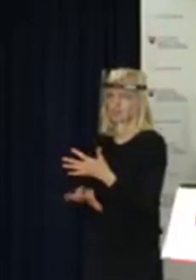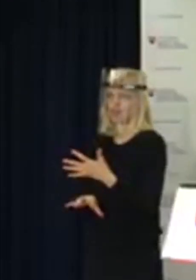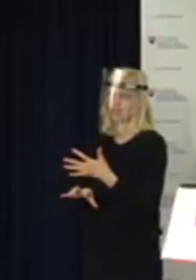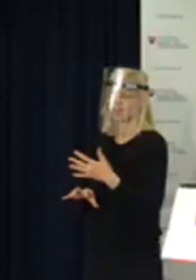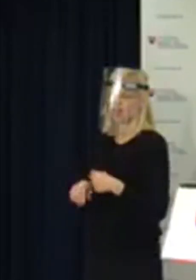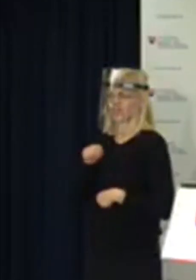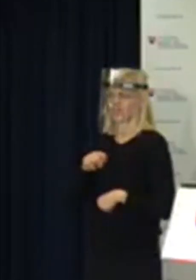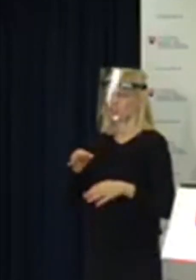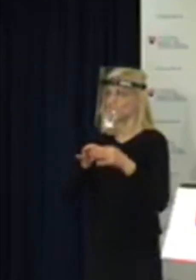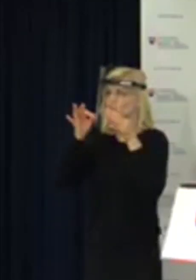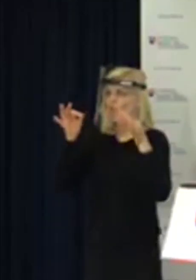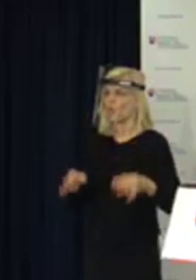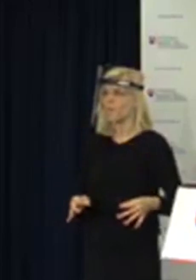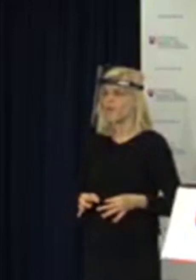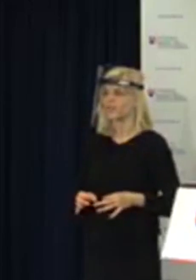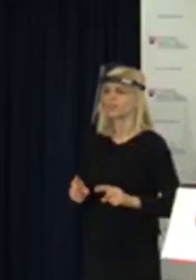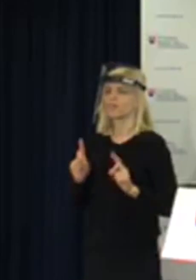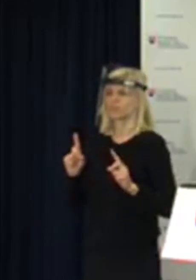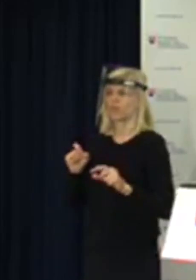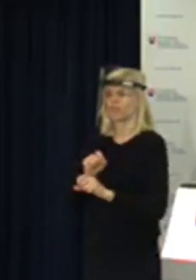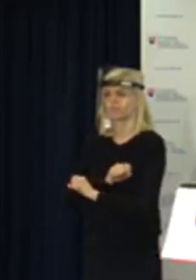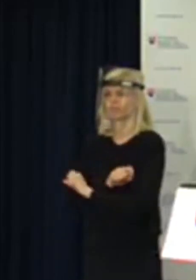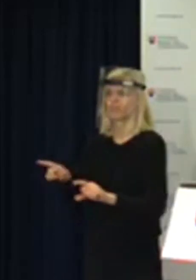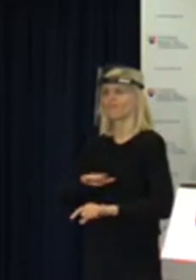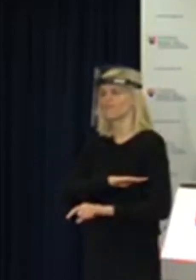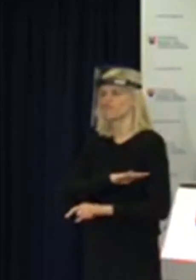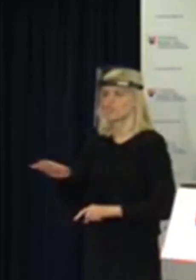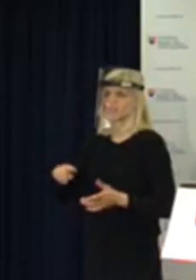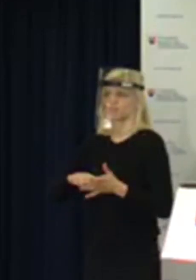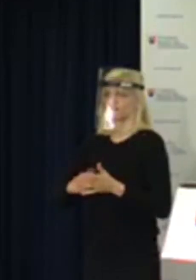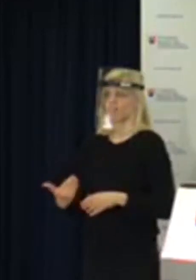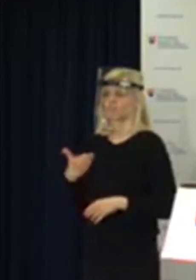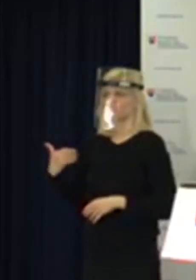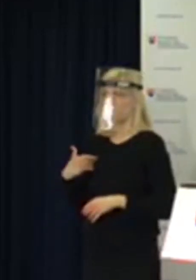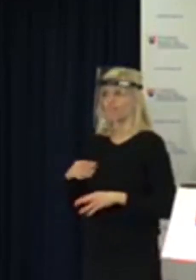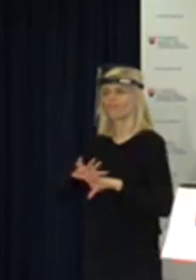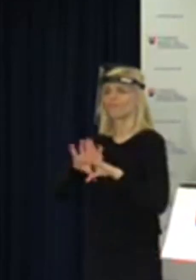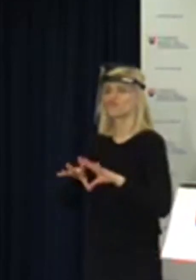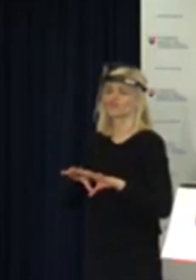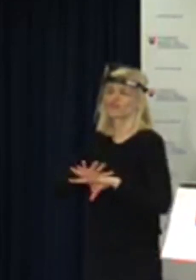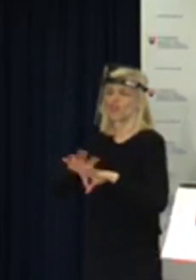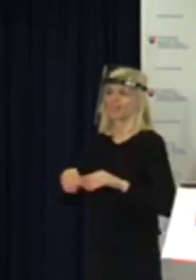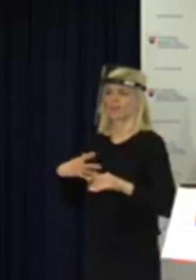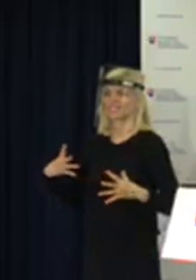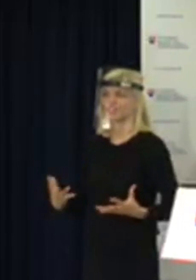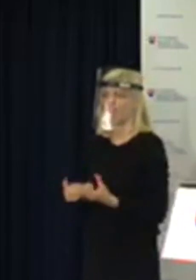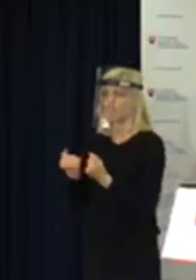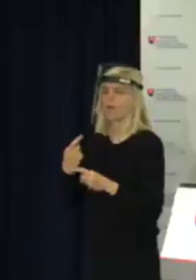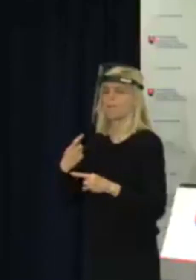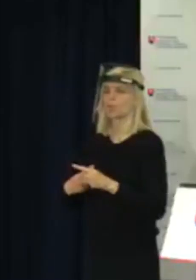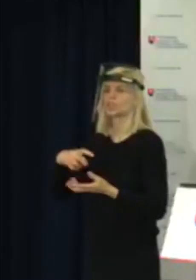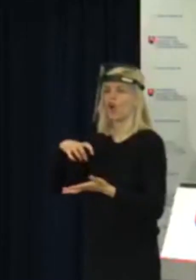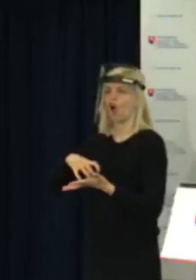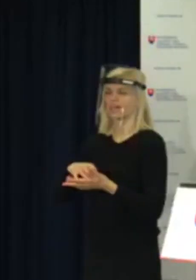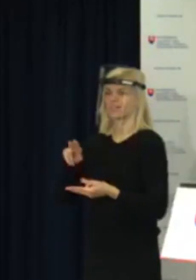dokumenty budú zároveň zaslané aj všetkým stredným školám, všetkým zriadovateľom a okresným úradom v